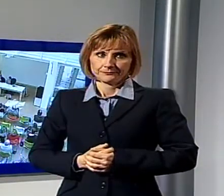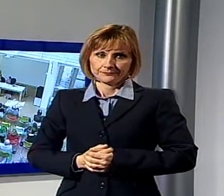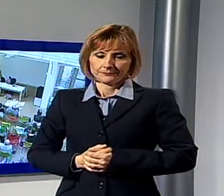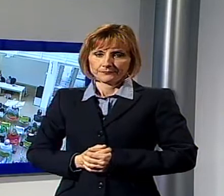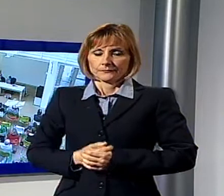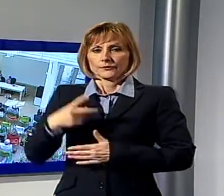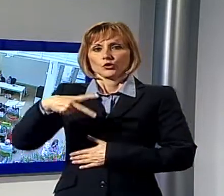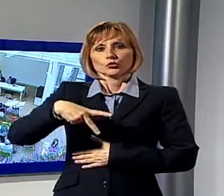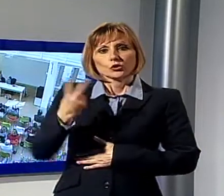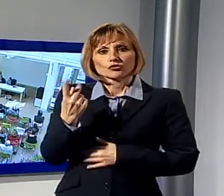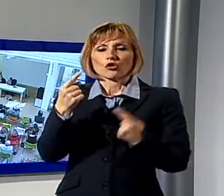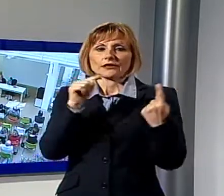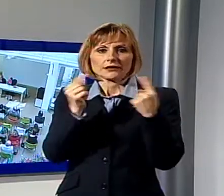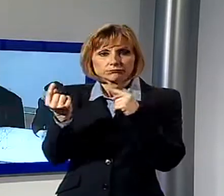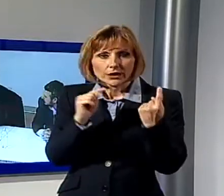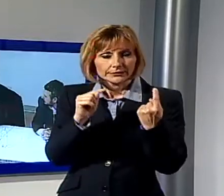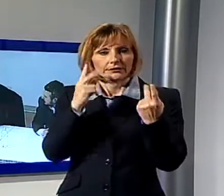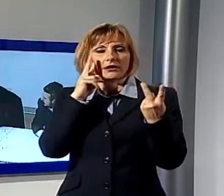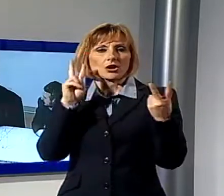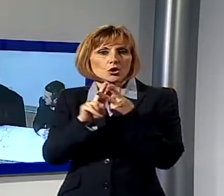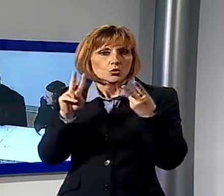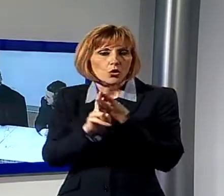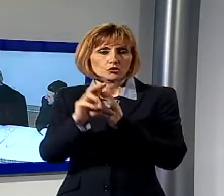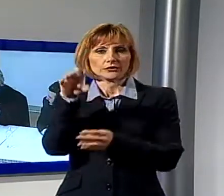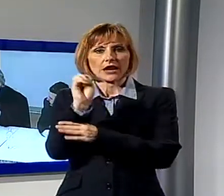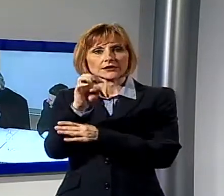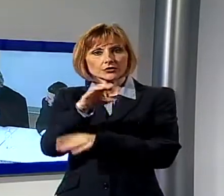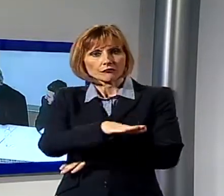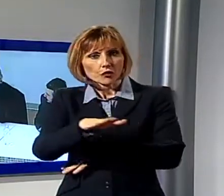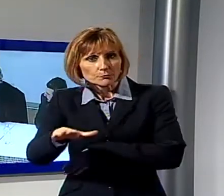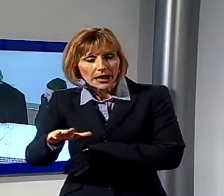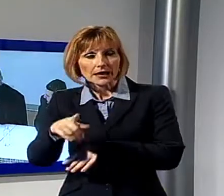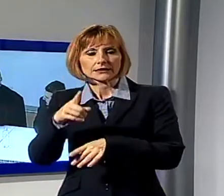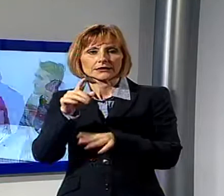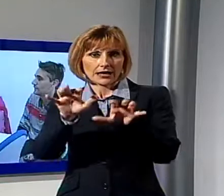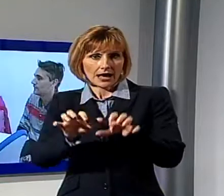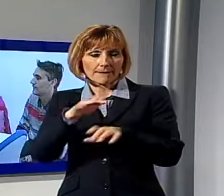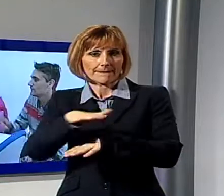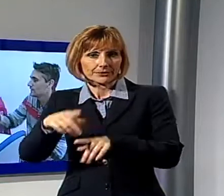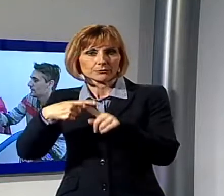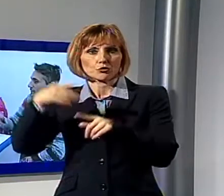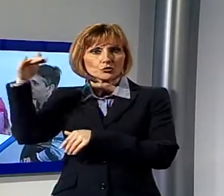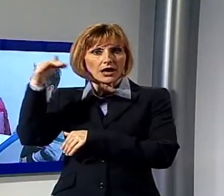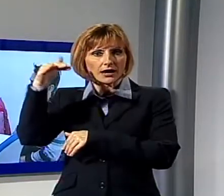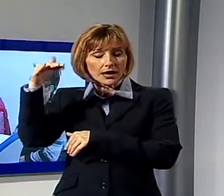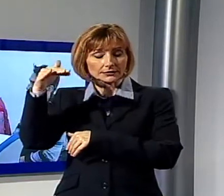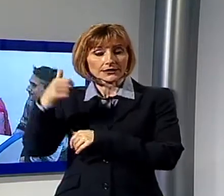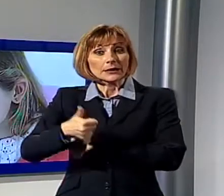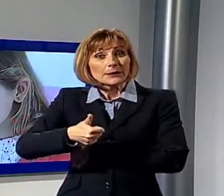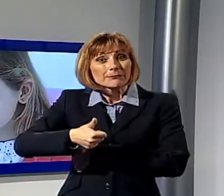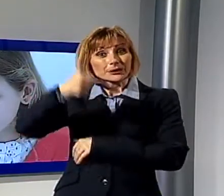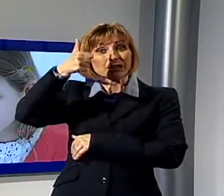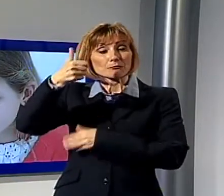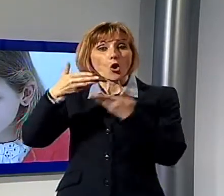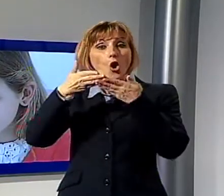Due giorni di dibattiti, incontri, lezioni di informatica a bambini e ragazzi, è stato tutto questo il primo Open Day